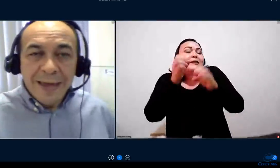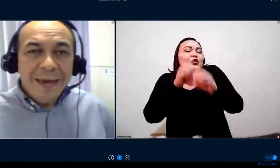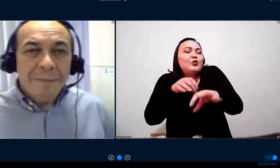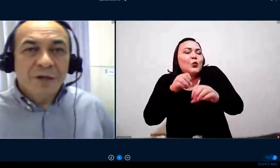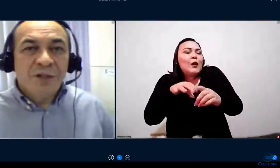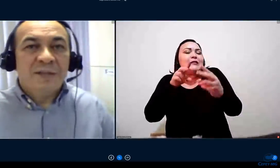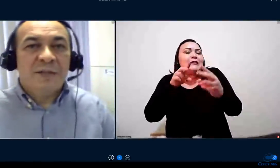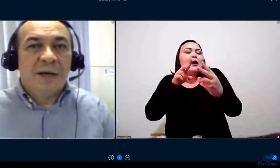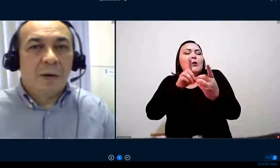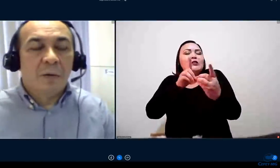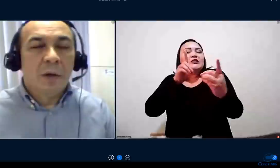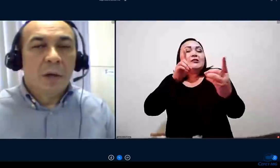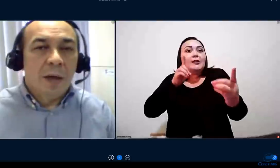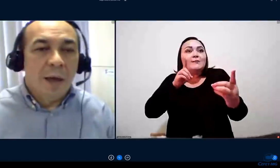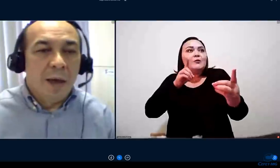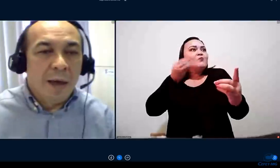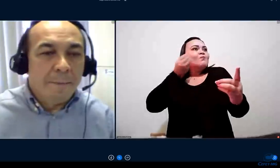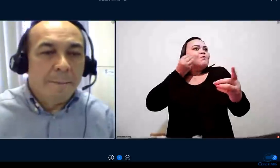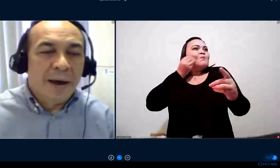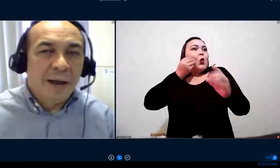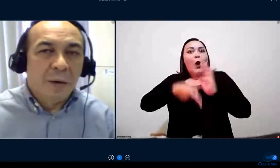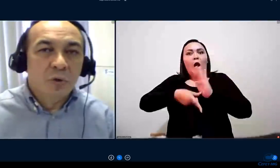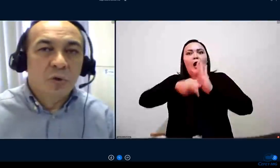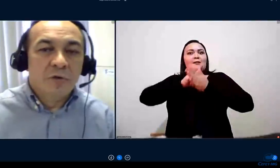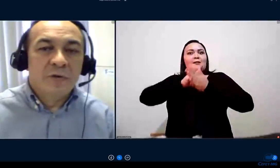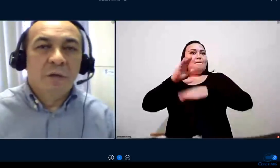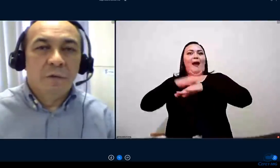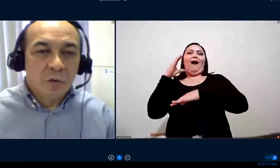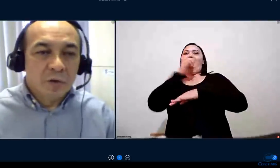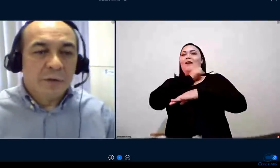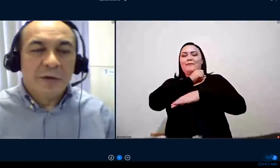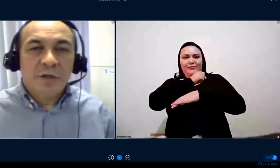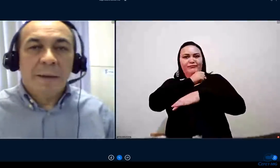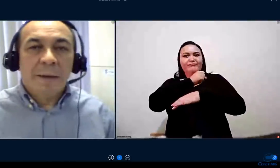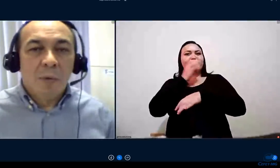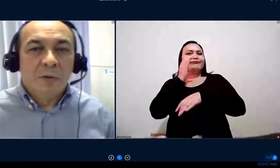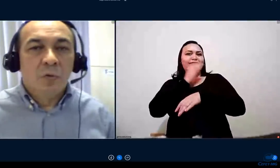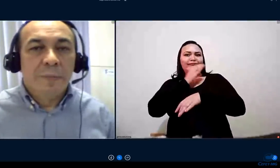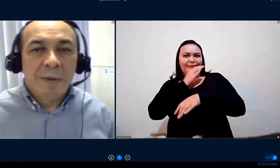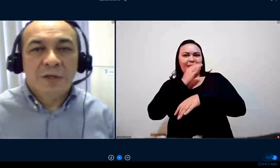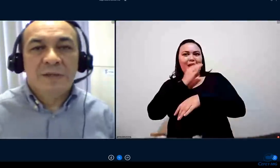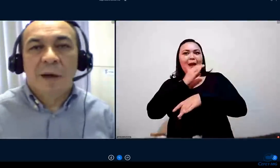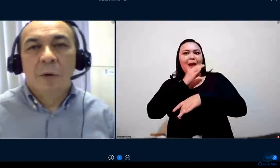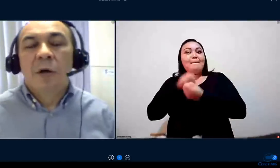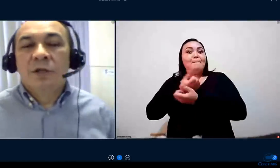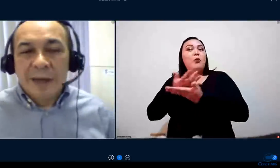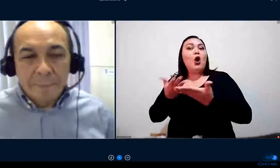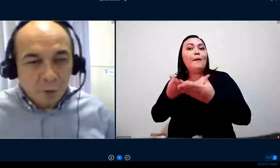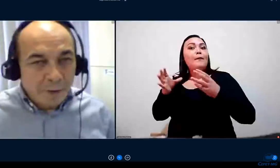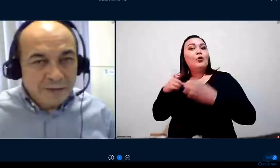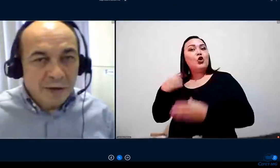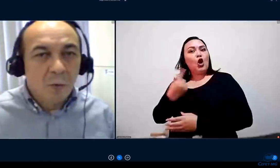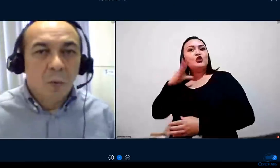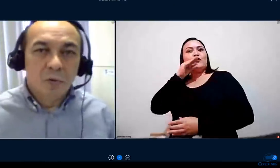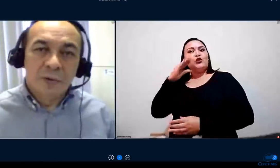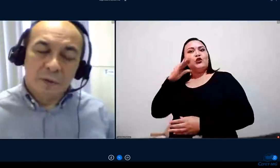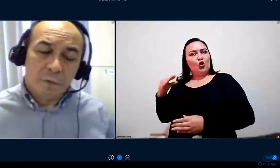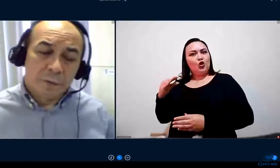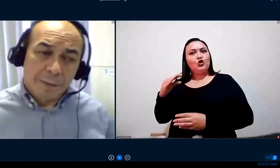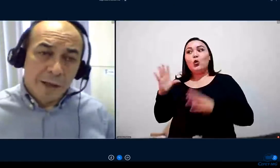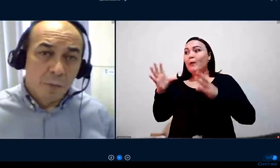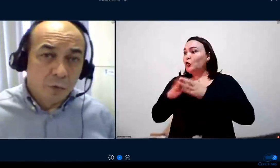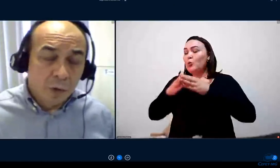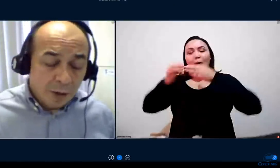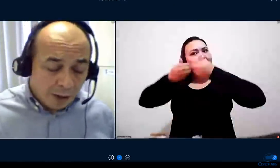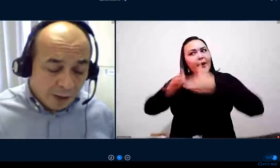forma emergencial para os nossos servidores, então a gente abriu uma turma emergencial já para começar o curso, então